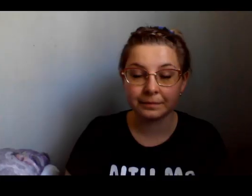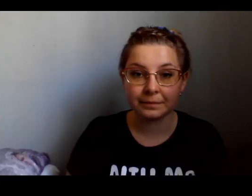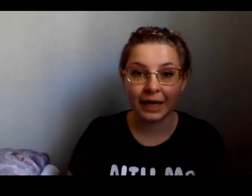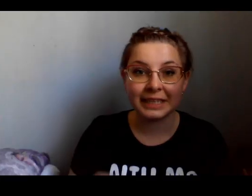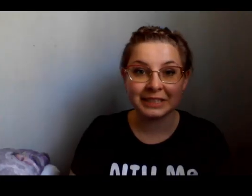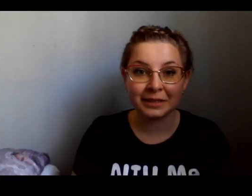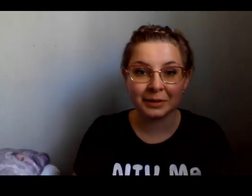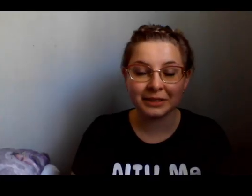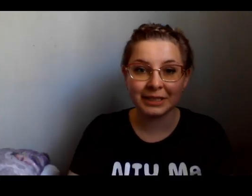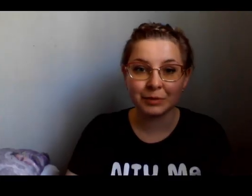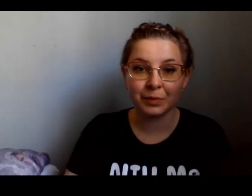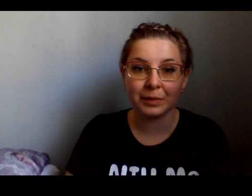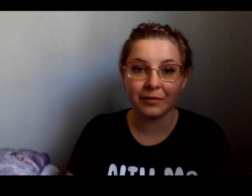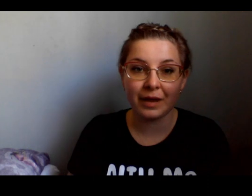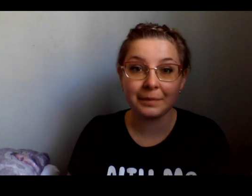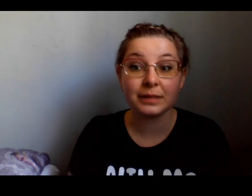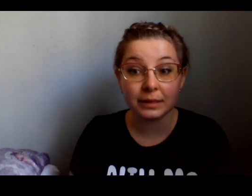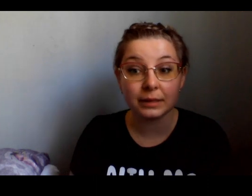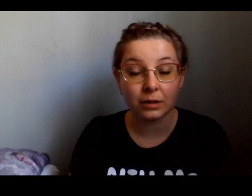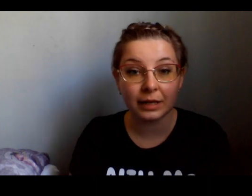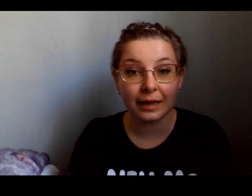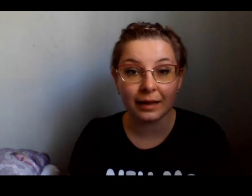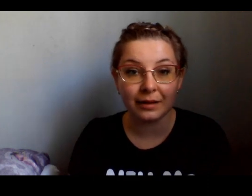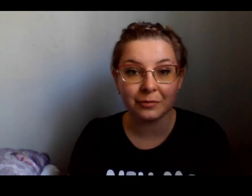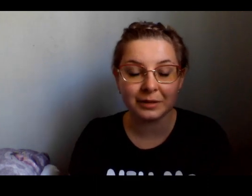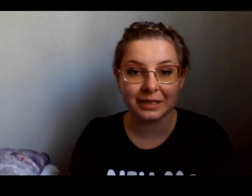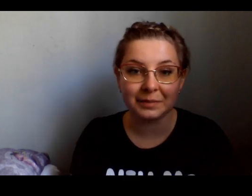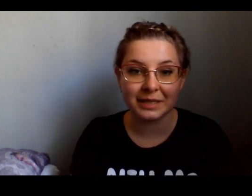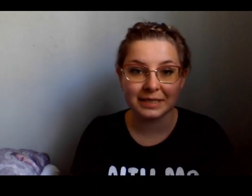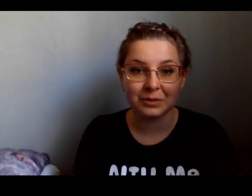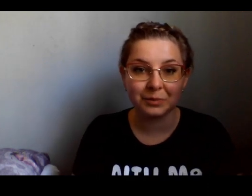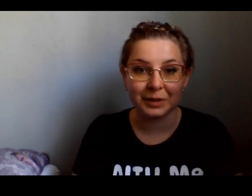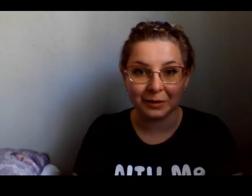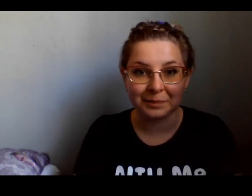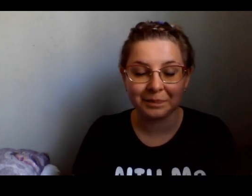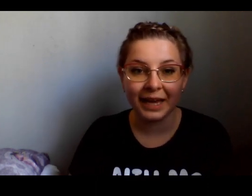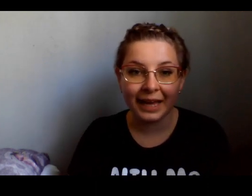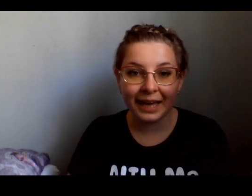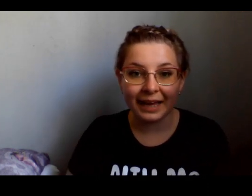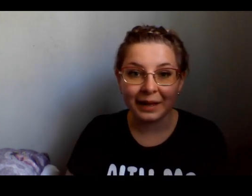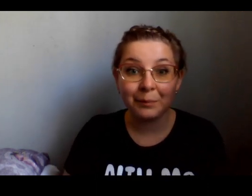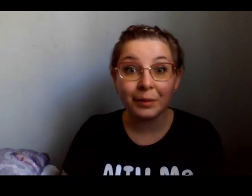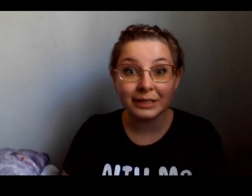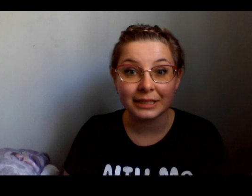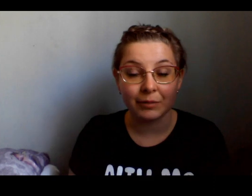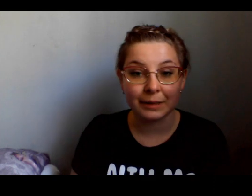Dzień dobry. Dzisiaj przypomnę Wam dni tygodnia w polskim języku migowym. Poniedziałek.